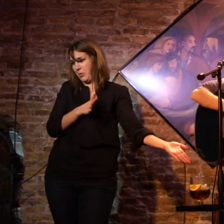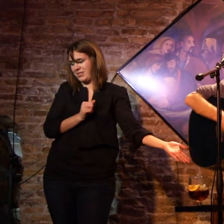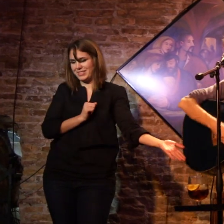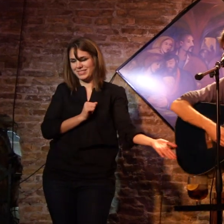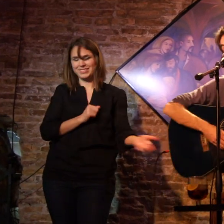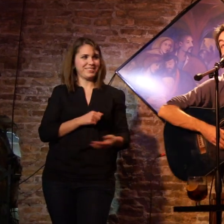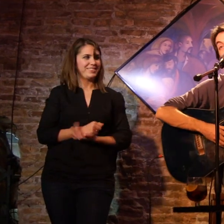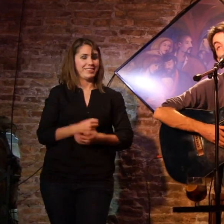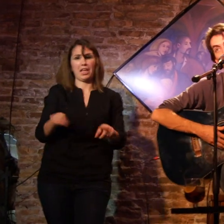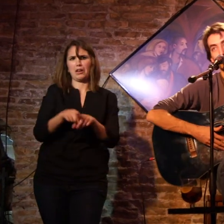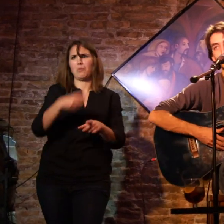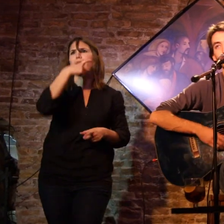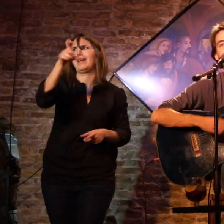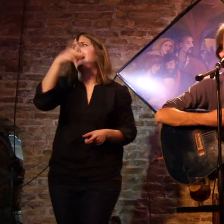Sería un insulto.